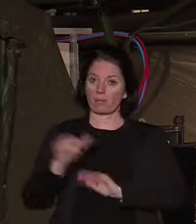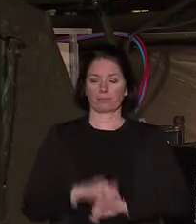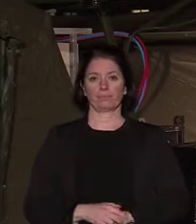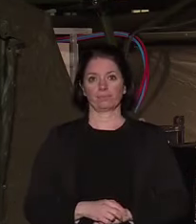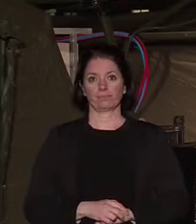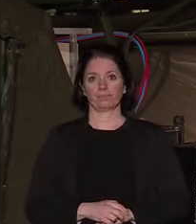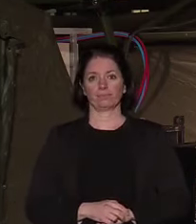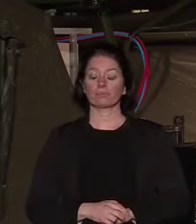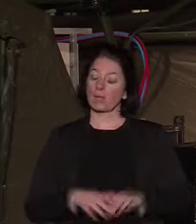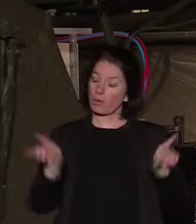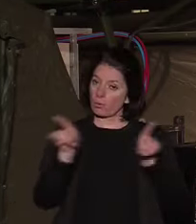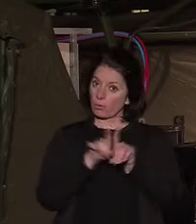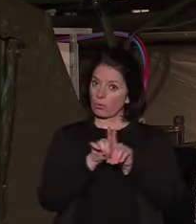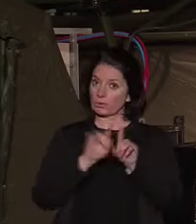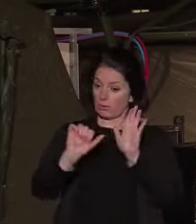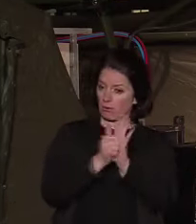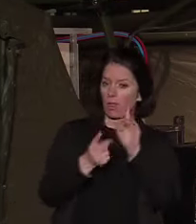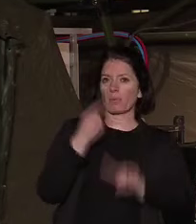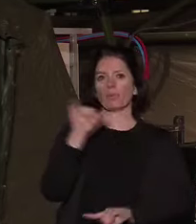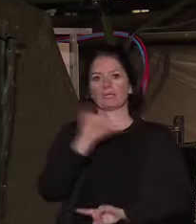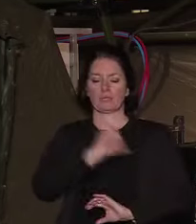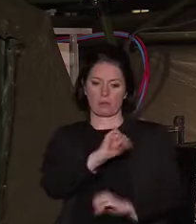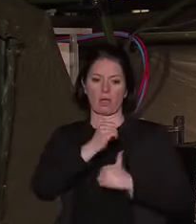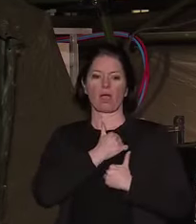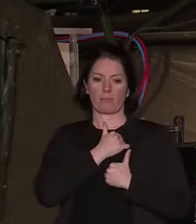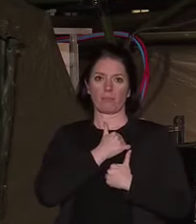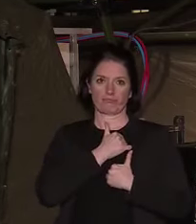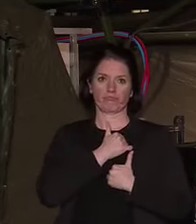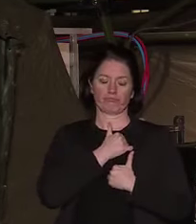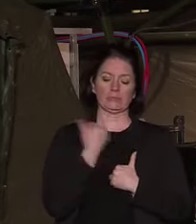ont un rôle. Et je veux les en remercier et je terminerai par là.